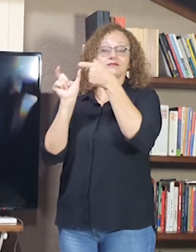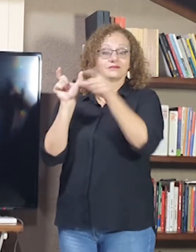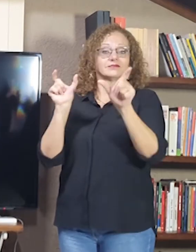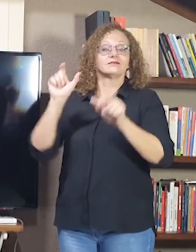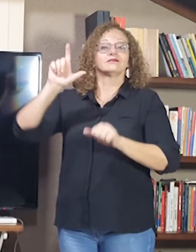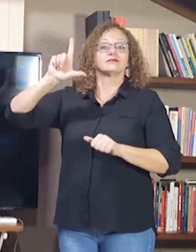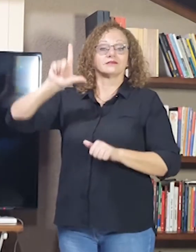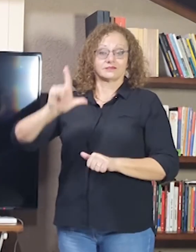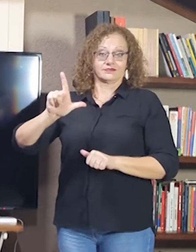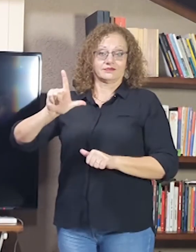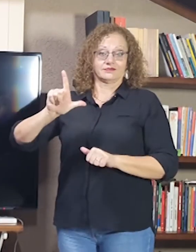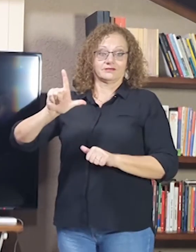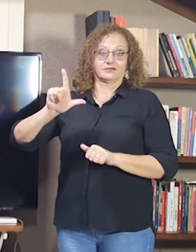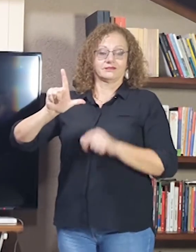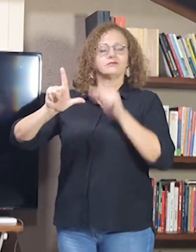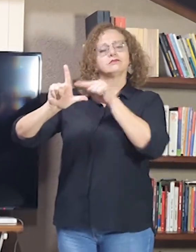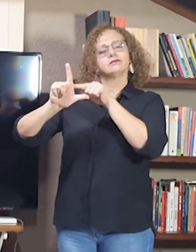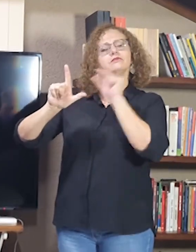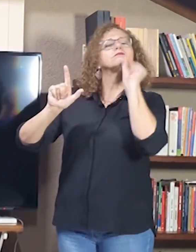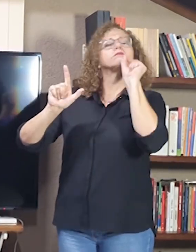Agora, com esta configuração de mão aqui.